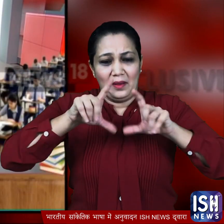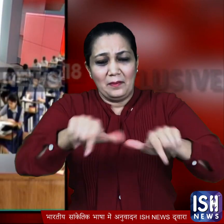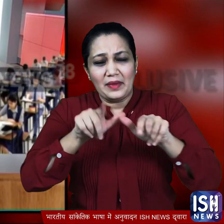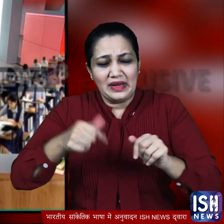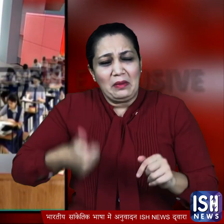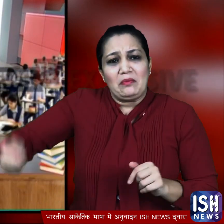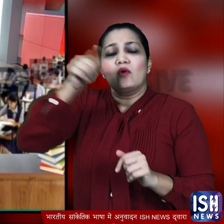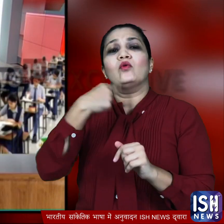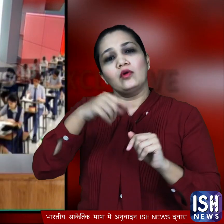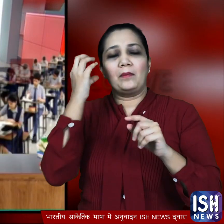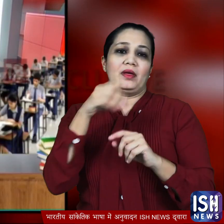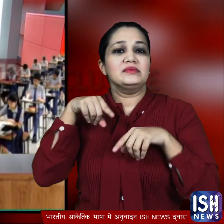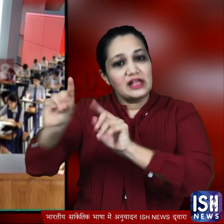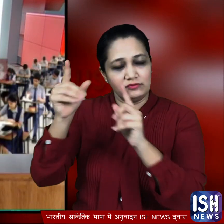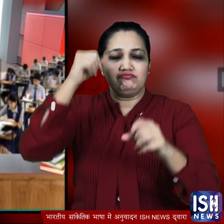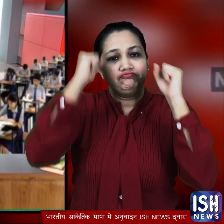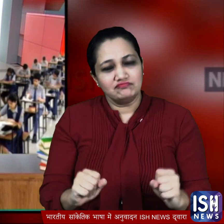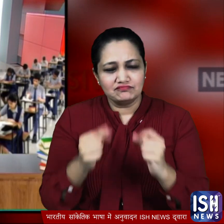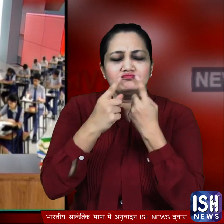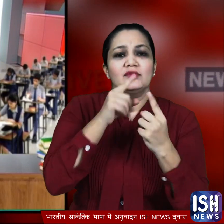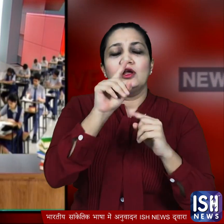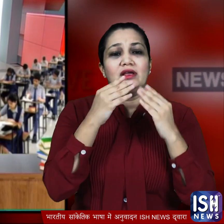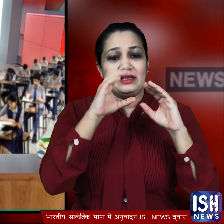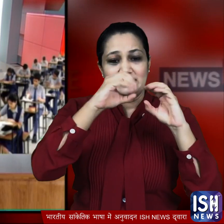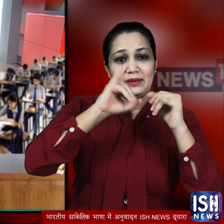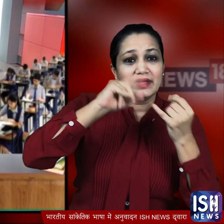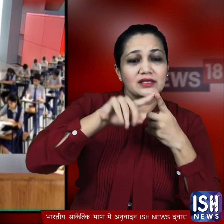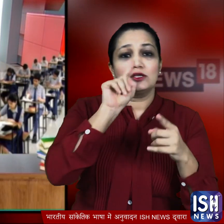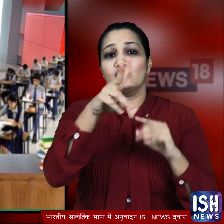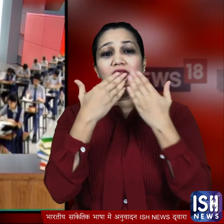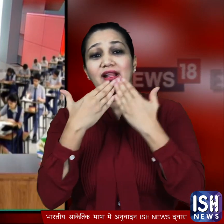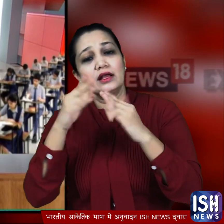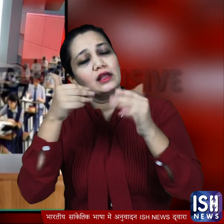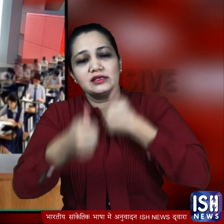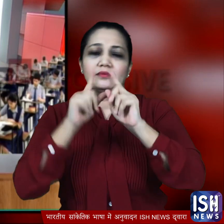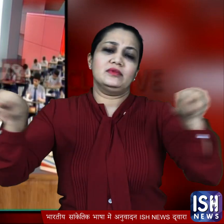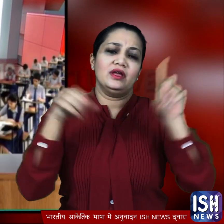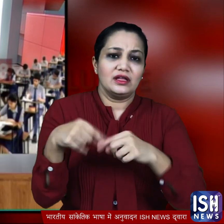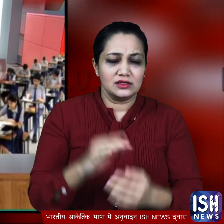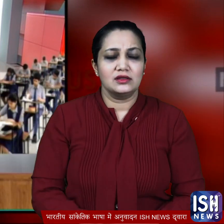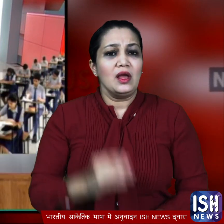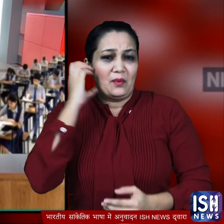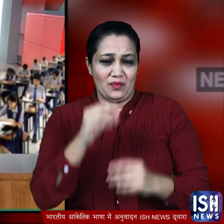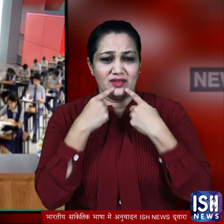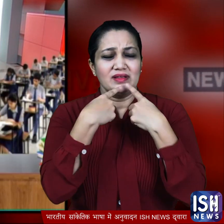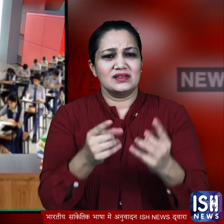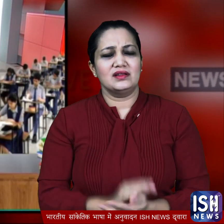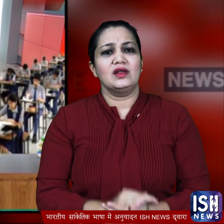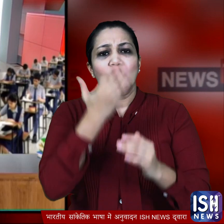बैठक में CBSC की बारवी की परिक्षा रद करने का फैसला लिया गया ये फैसला करते हुए प्रधान मंतरी ने कहा कि चात्रों की सेहत और